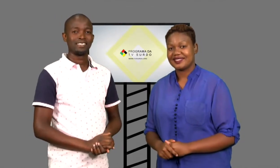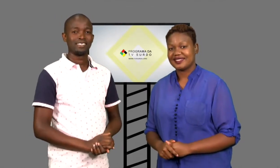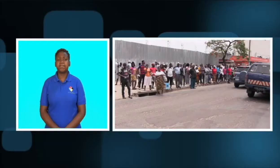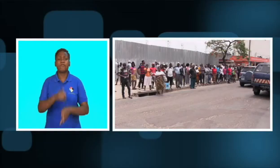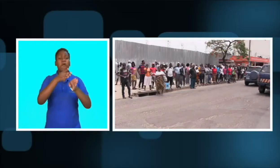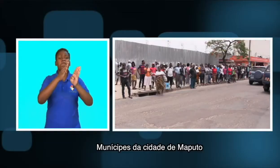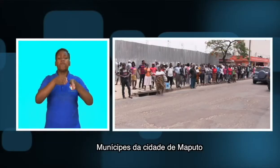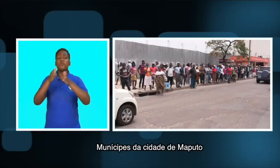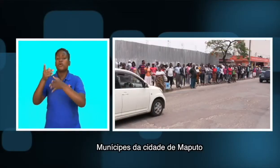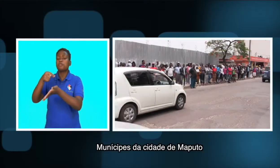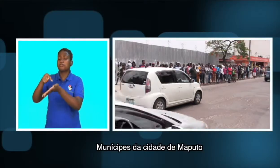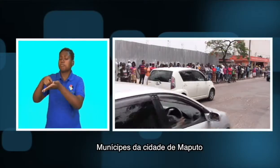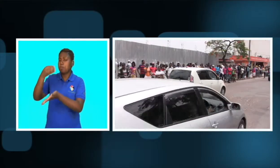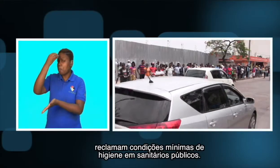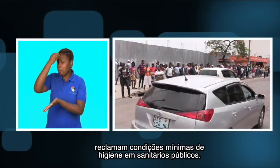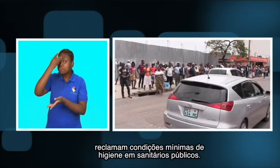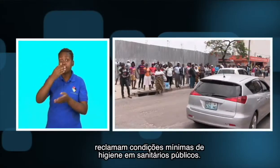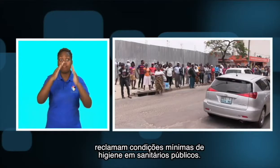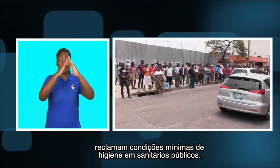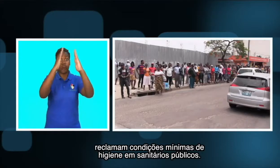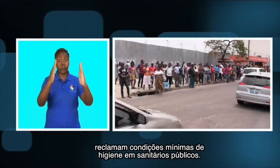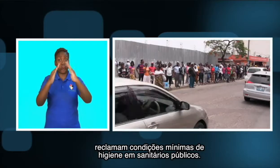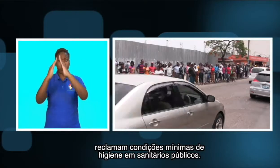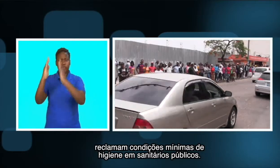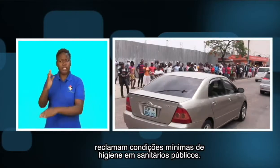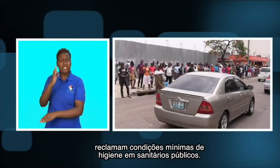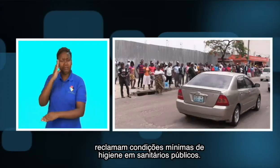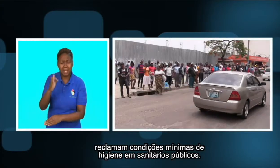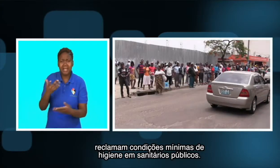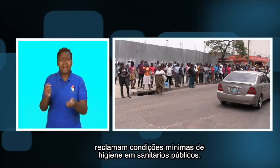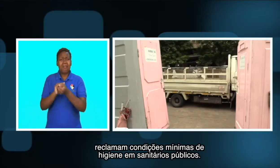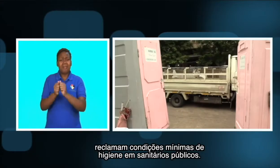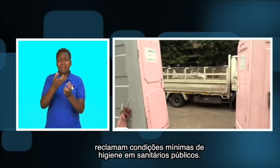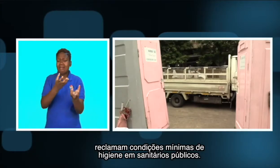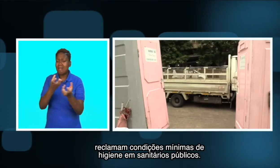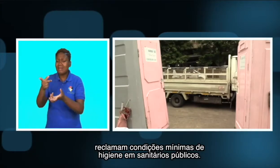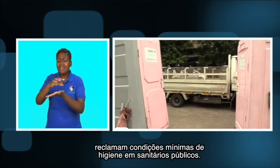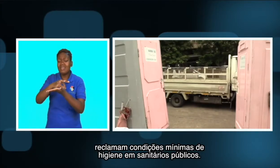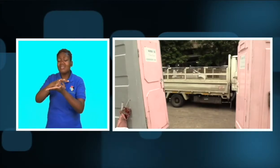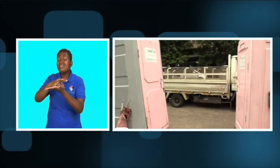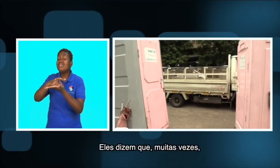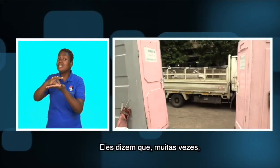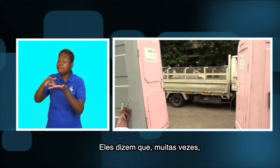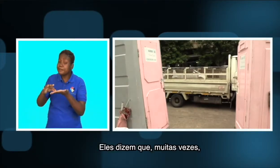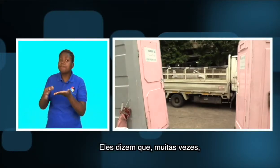Munícipes da cidade de Maputo reclamam condições mínimas de higiene nos urinóis públicos. Eles dizem que muitas